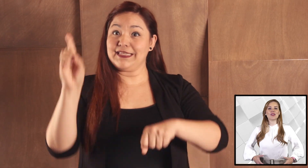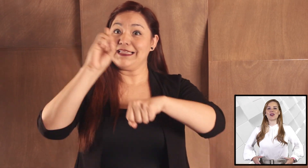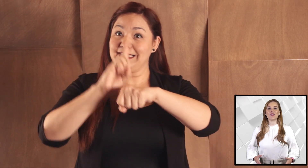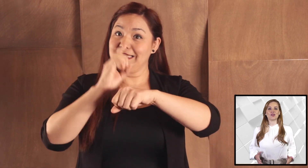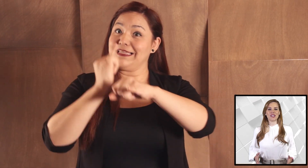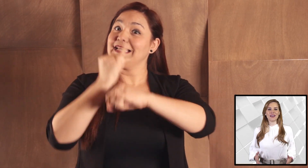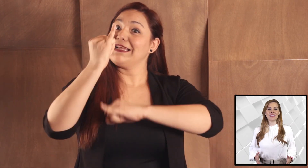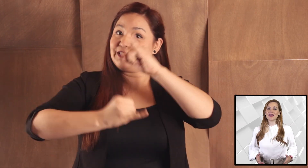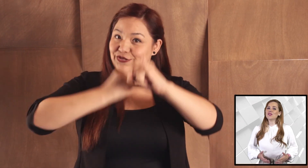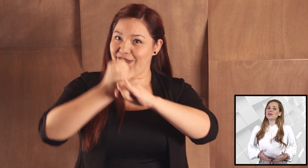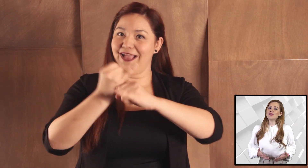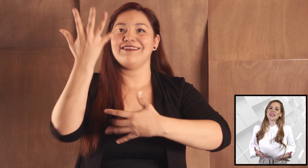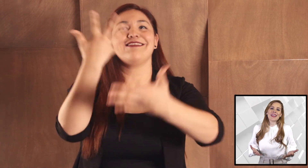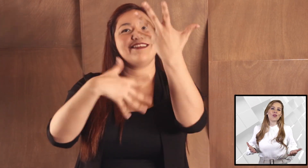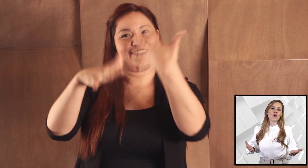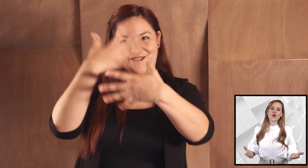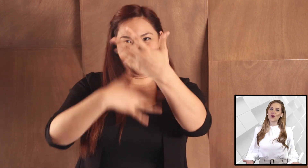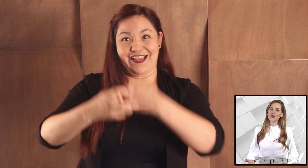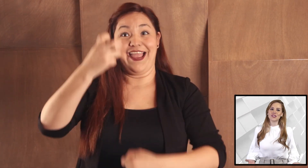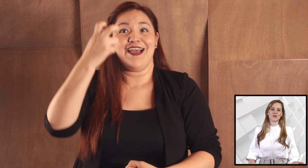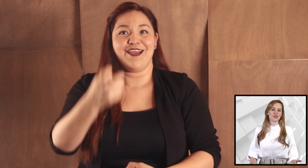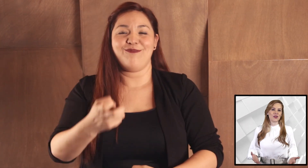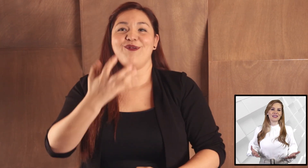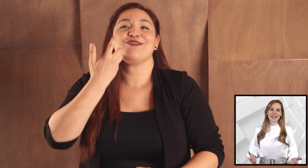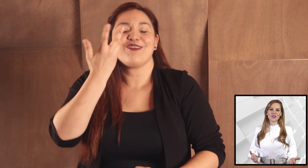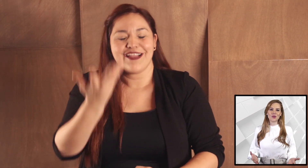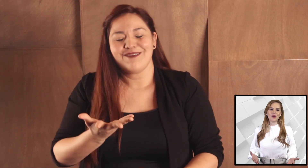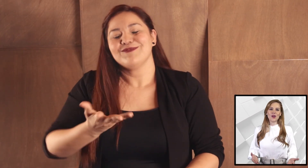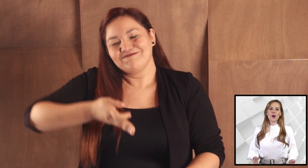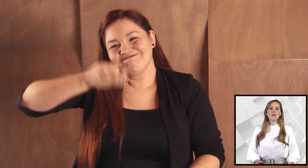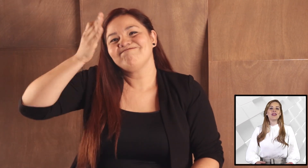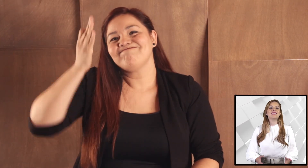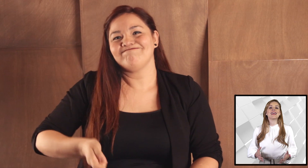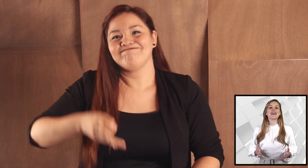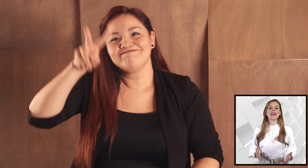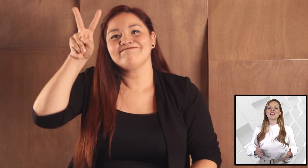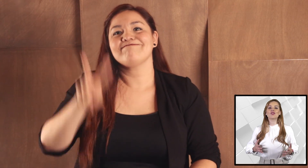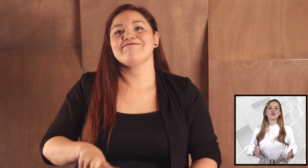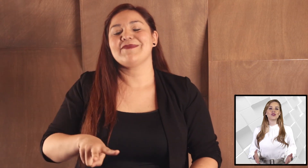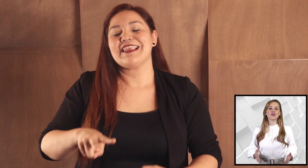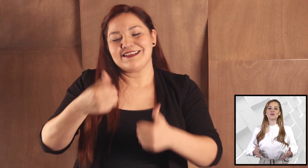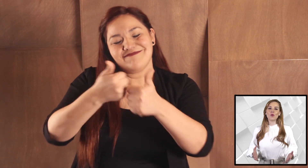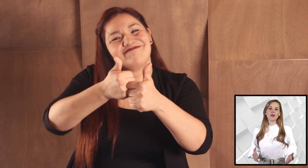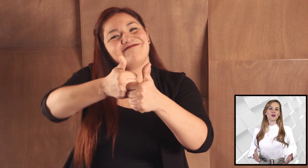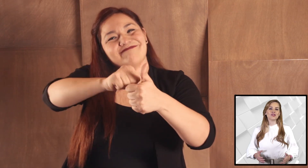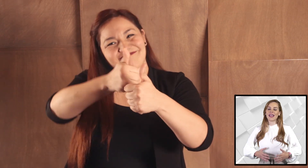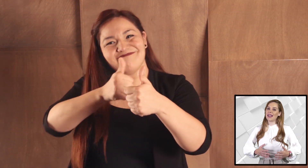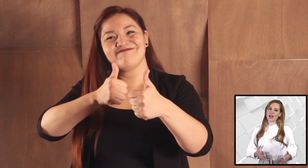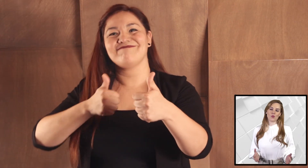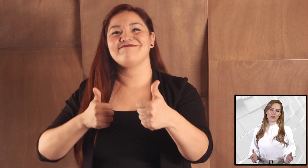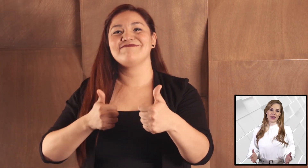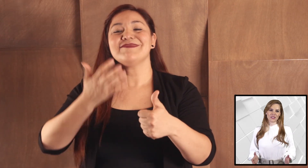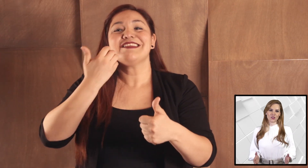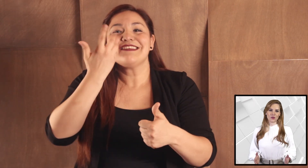reconocer que nos hemos quedado cortos en nuestro intento por integrar a todos los públicos en la comunicación.